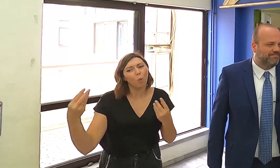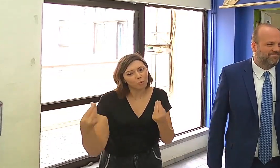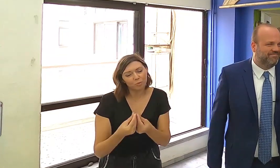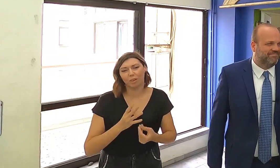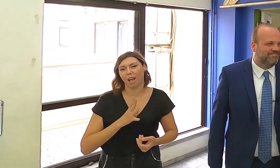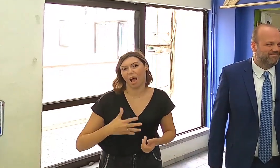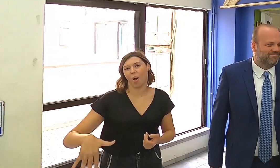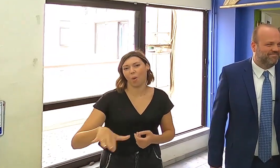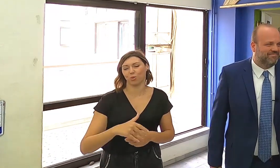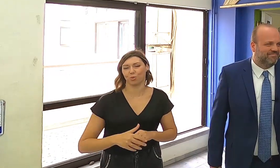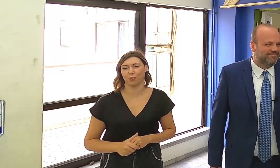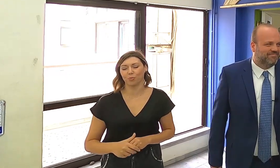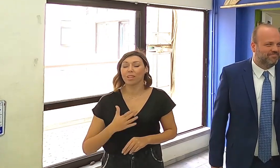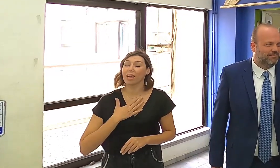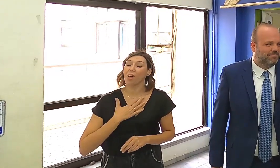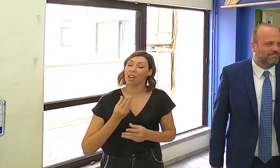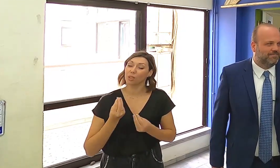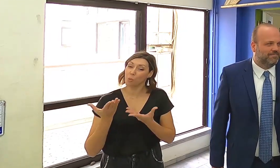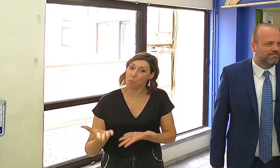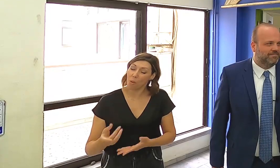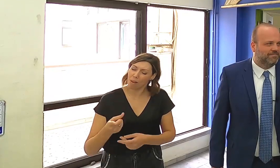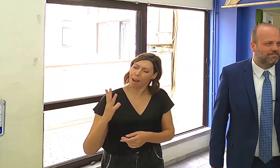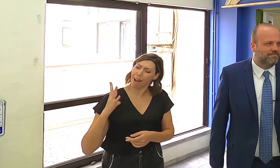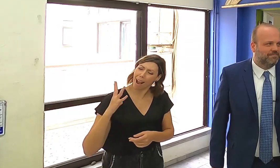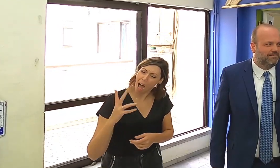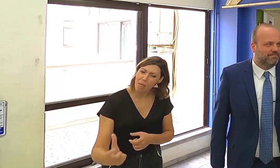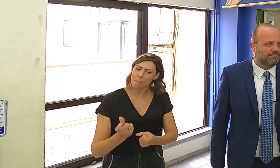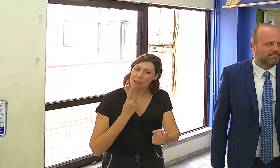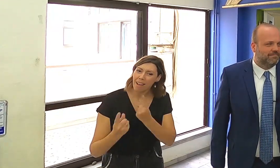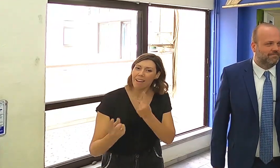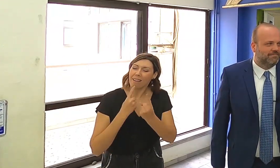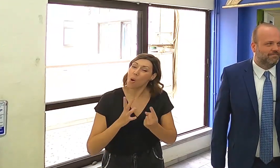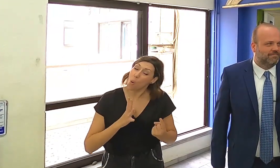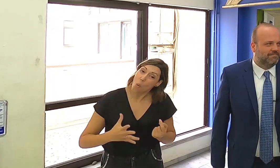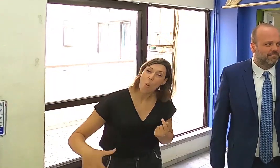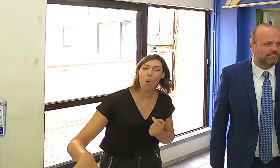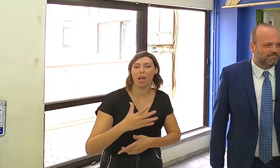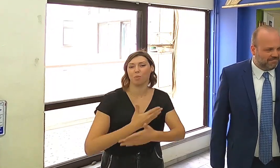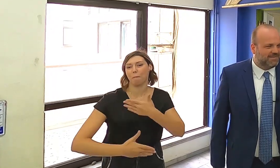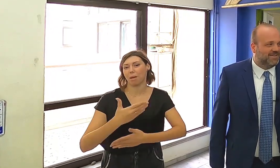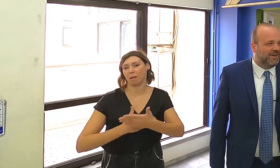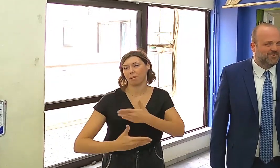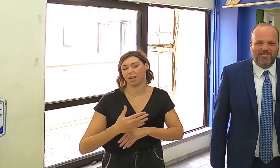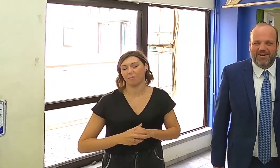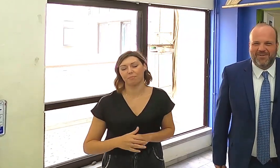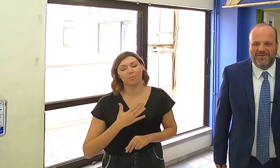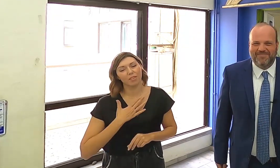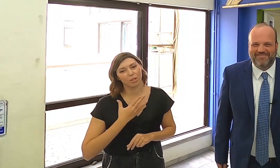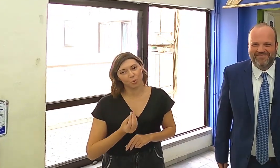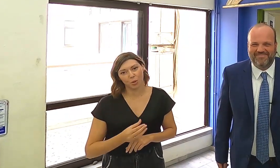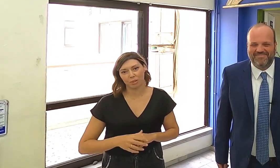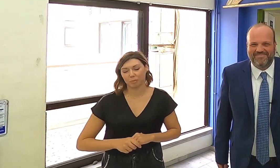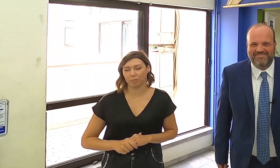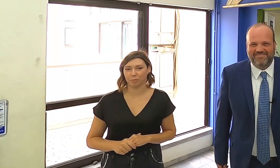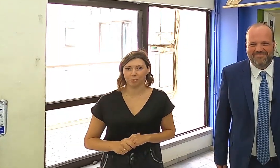Σας ευχαριστούμε πολύ που είστε σε άμεση και καθημερινή διαβουλεύση με όλα τα ανάπηρα άτομα που το επιθυμούν. Σας ευχαριστώ πολύ εγώ.